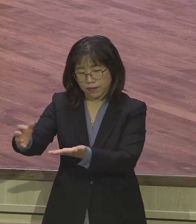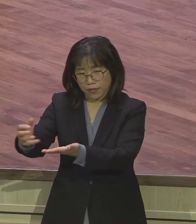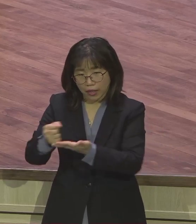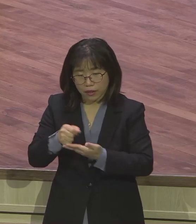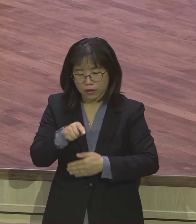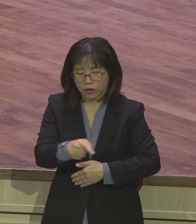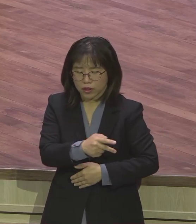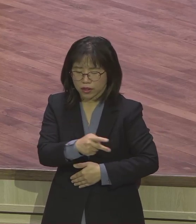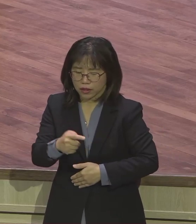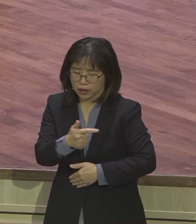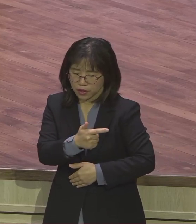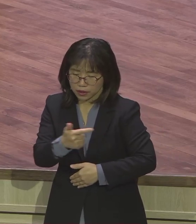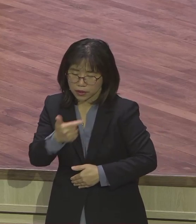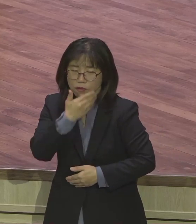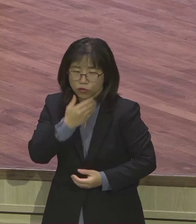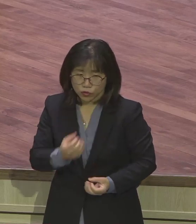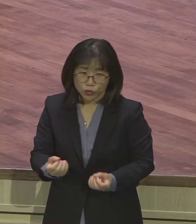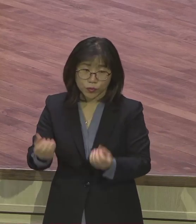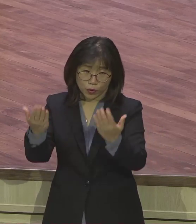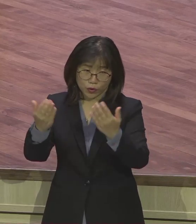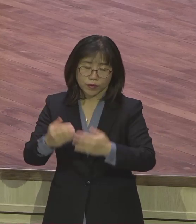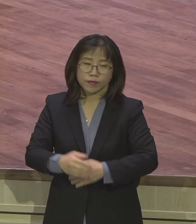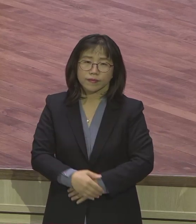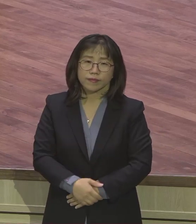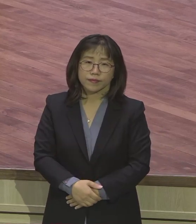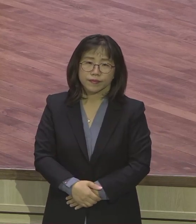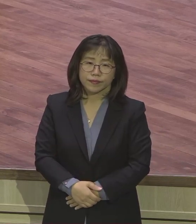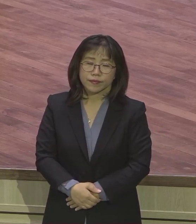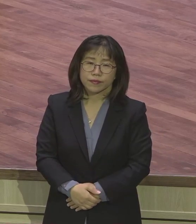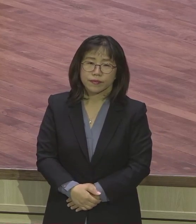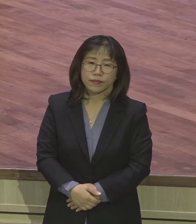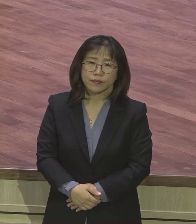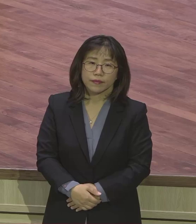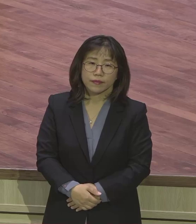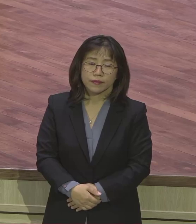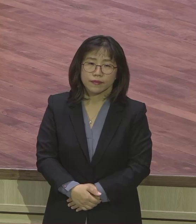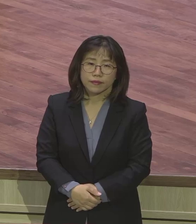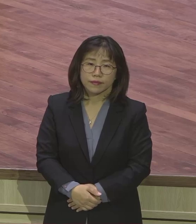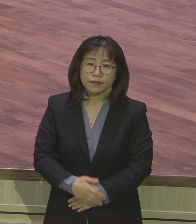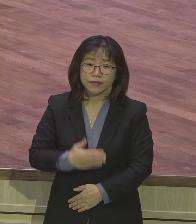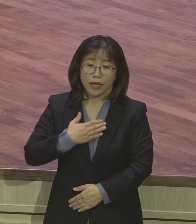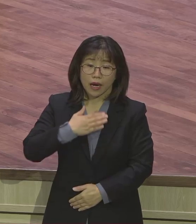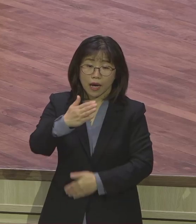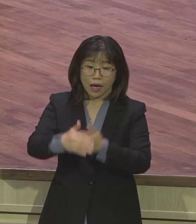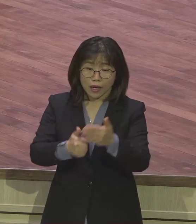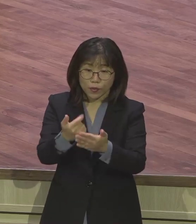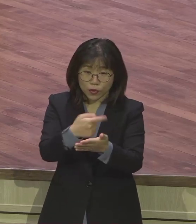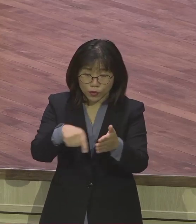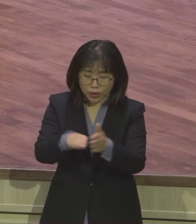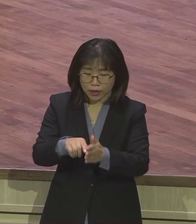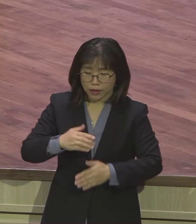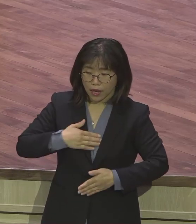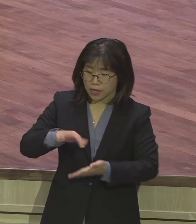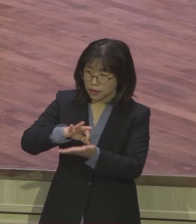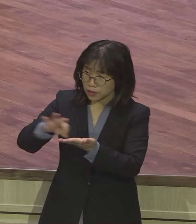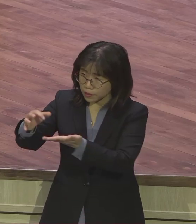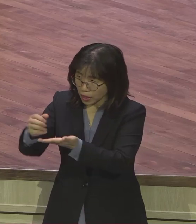축복이 아닙니다. 큰 축복인 줄 믿으시기 바랍니다. 내가 하나님의 일에 내가 쓰임 받는다. 아무 동기 없이 순수하게.